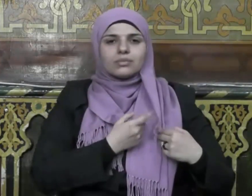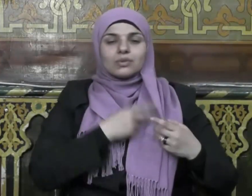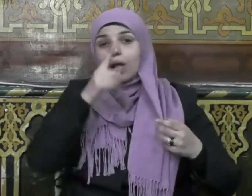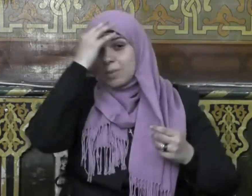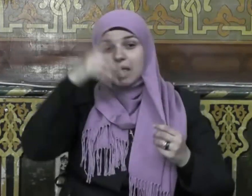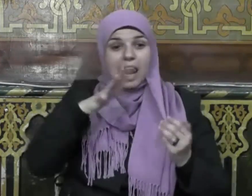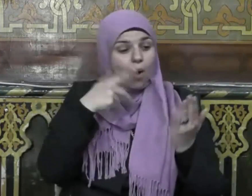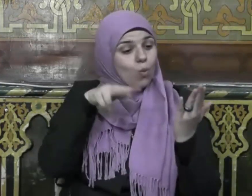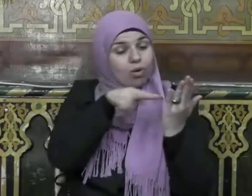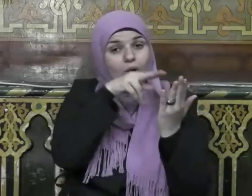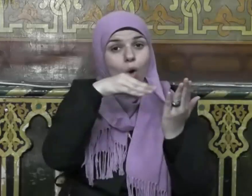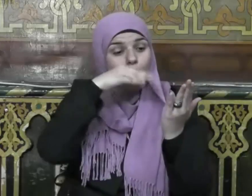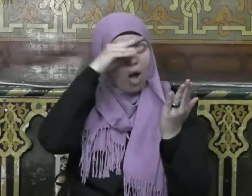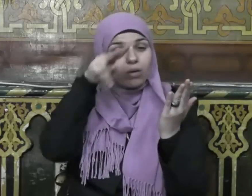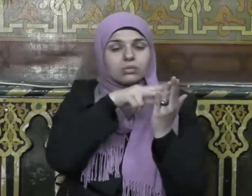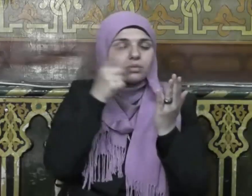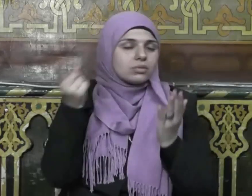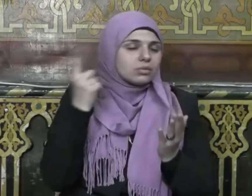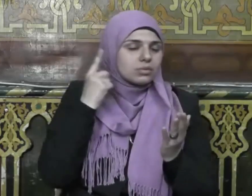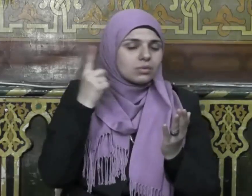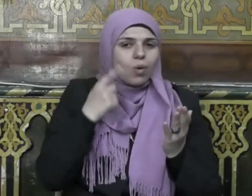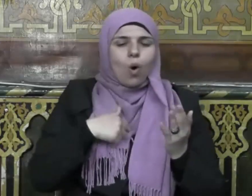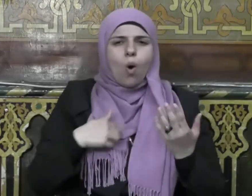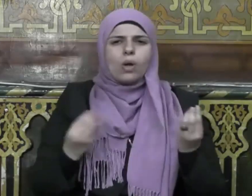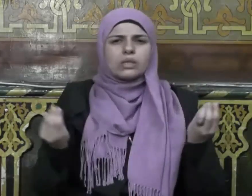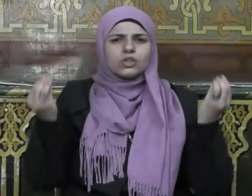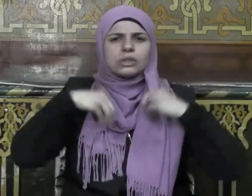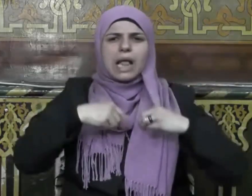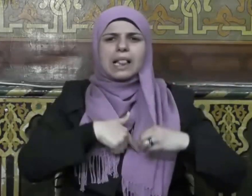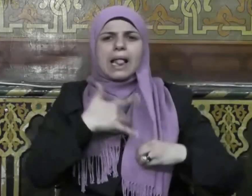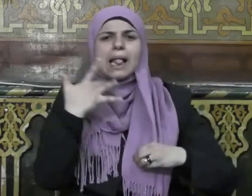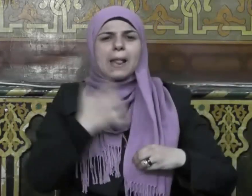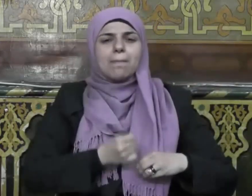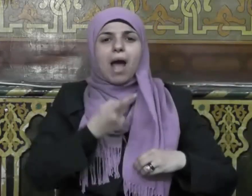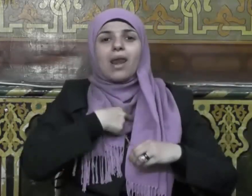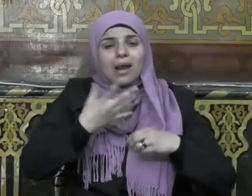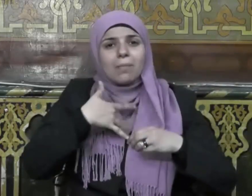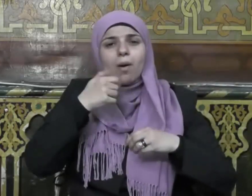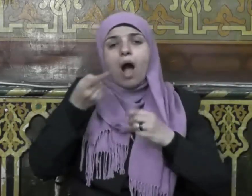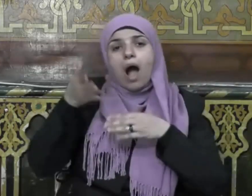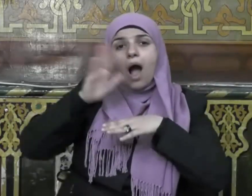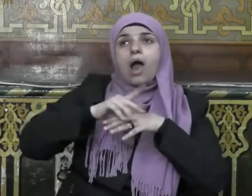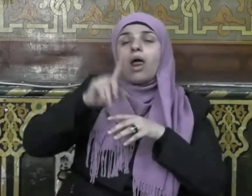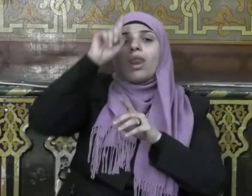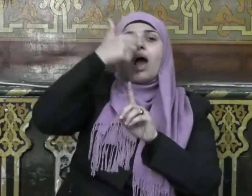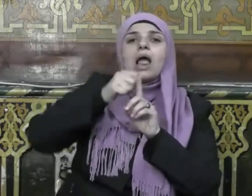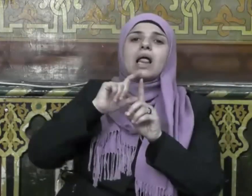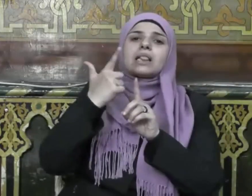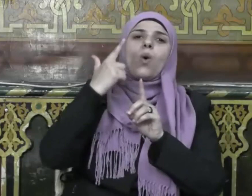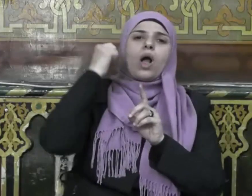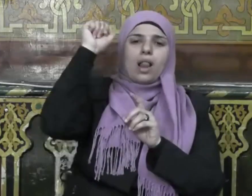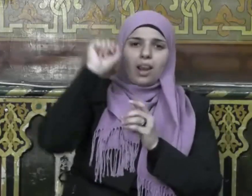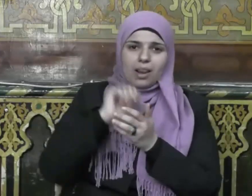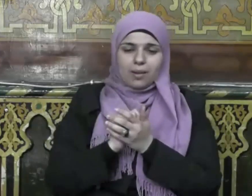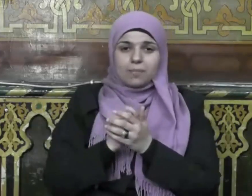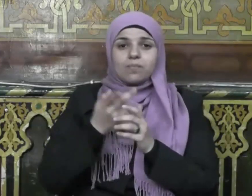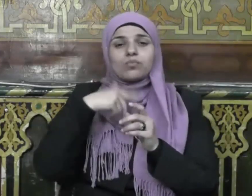تليت عليهم آياته زادتهم إيمانا وعلى ربهم يتوكلون ويقول